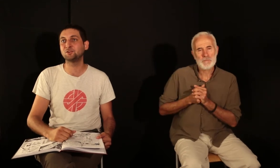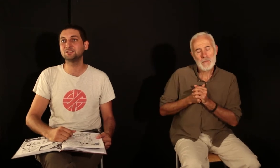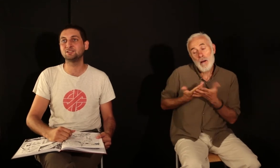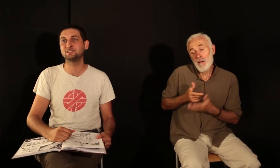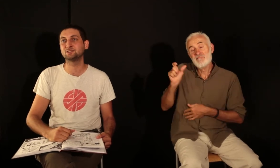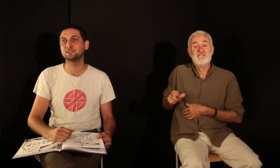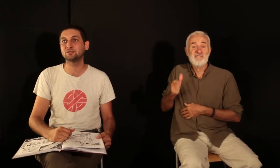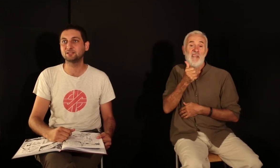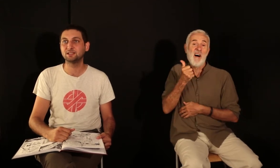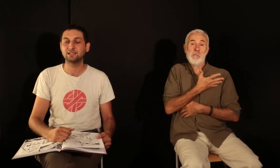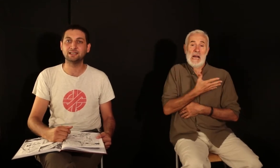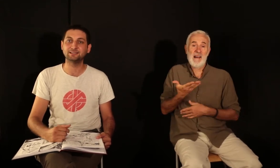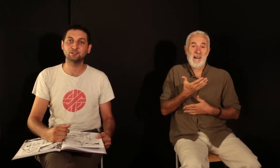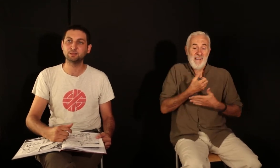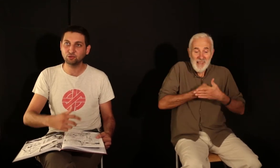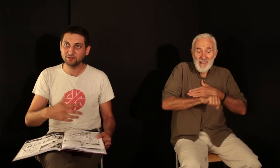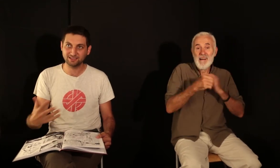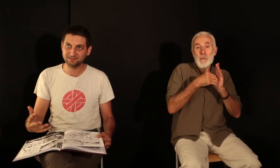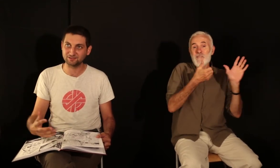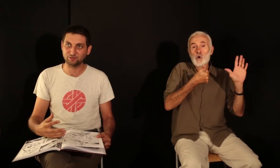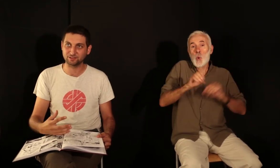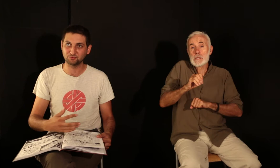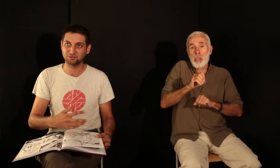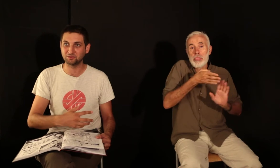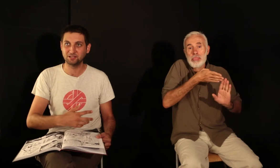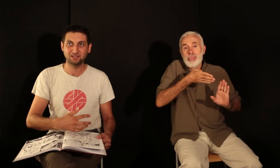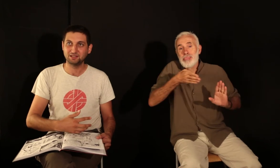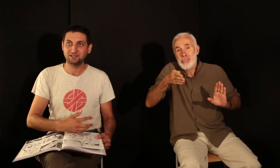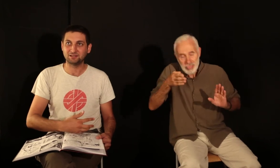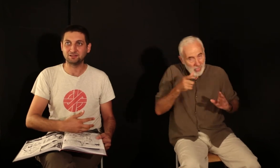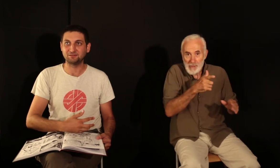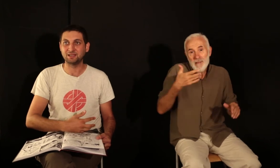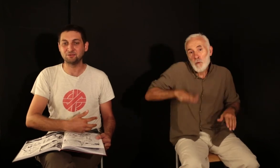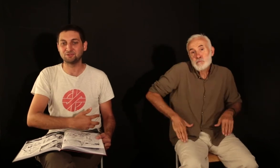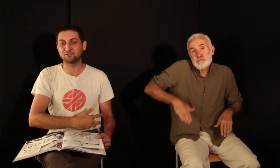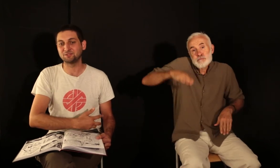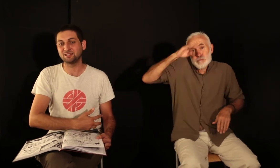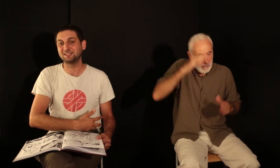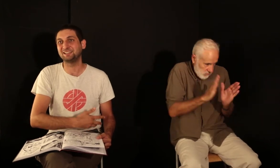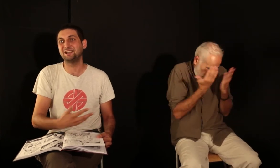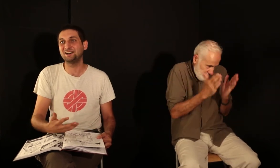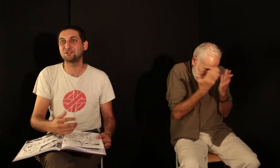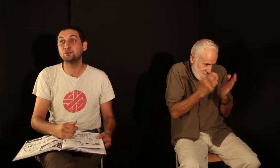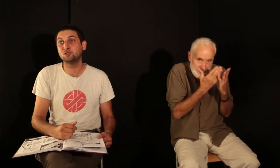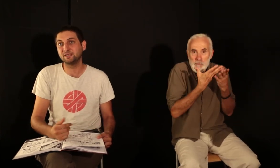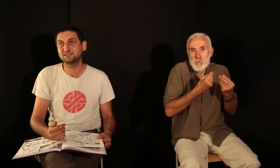grandi dans les années 60, il a été biberonné de façon, évidemment, comment dire, très large, aux comics.